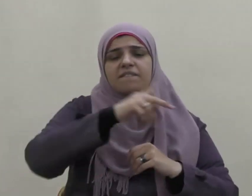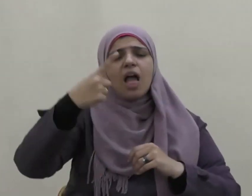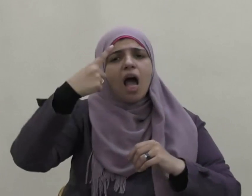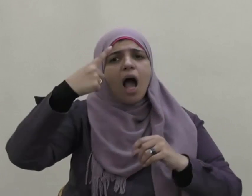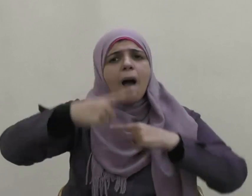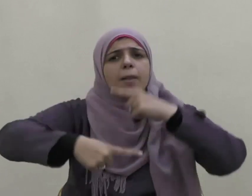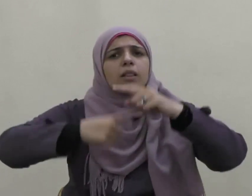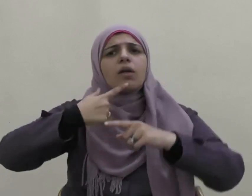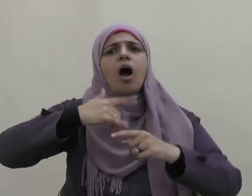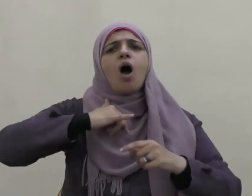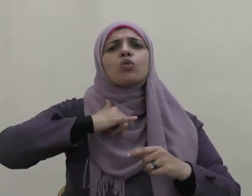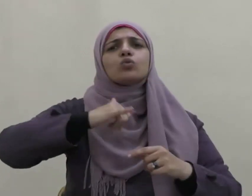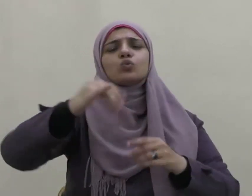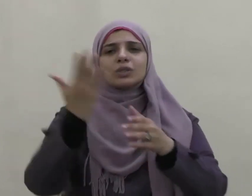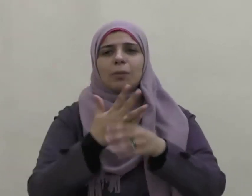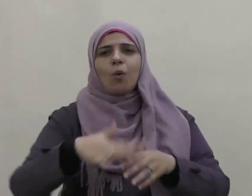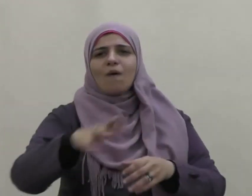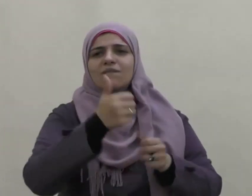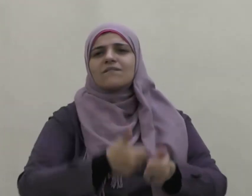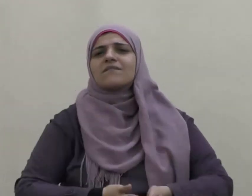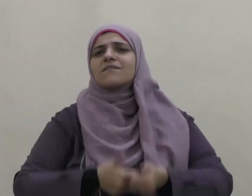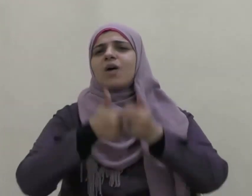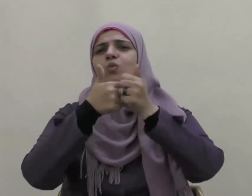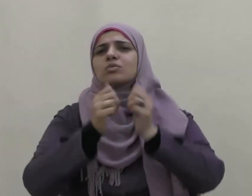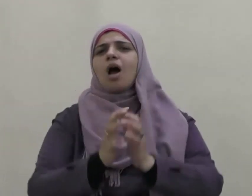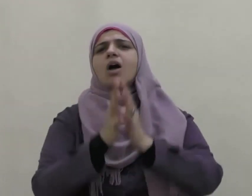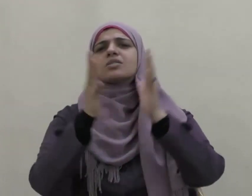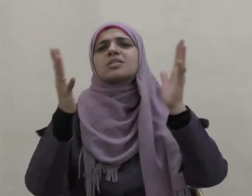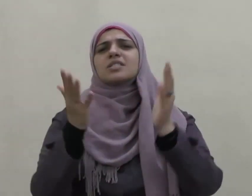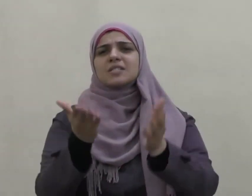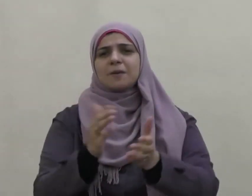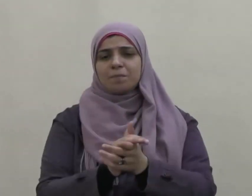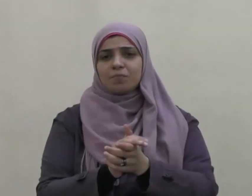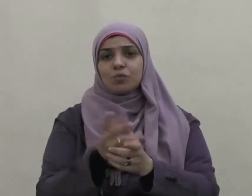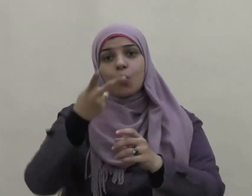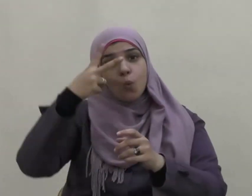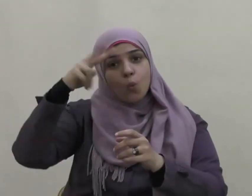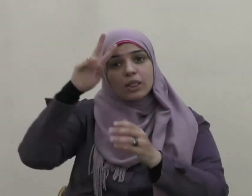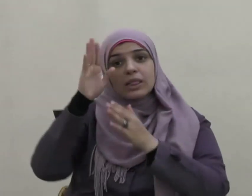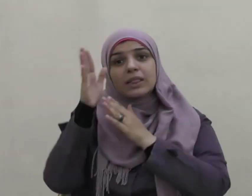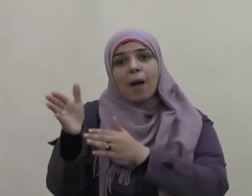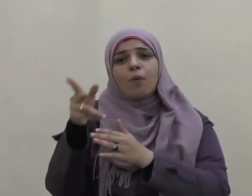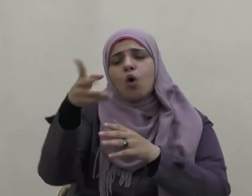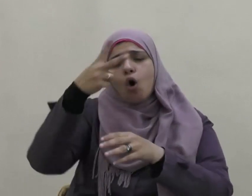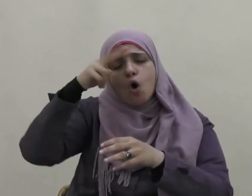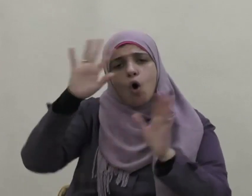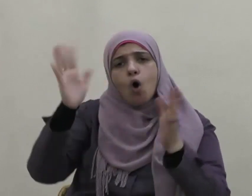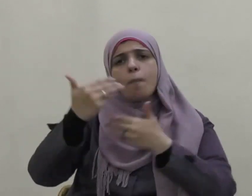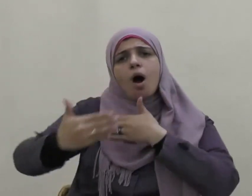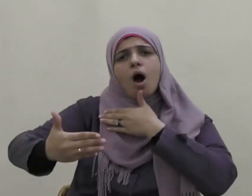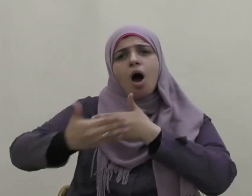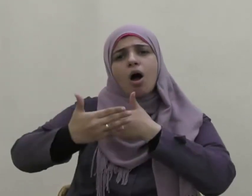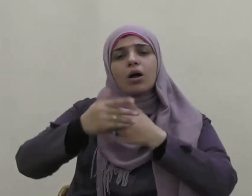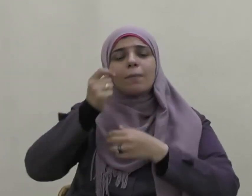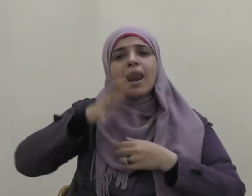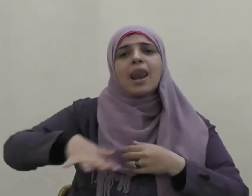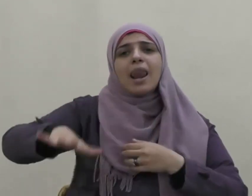ذلك الفوز العظيم والتابعونهم أقرب الناس زمانا من رسول الله